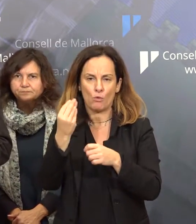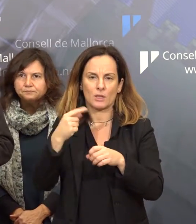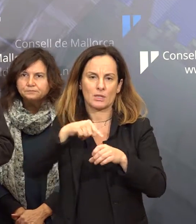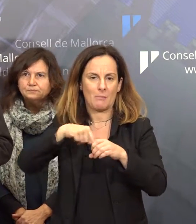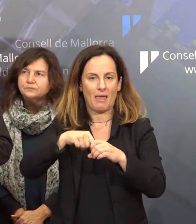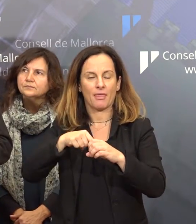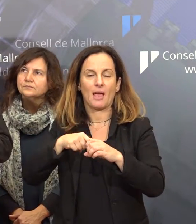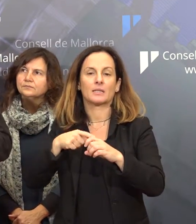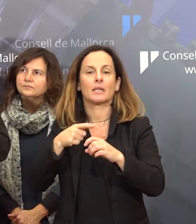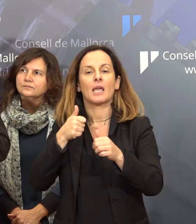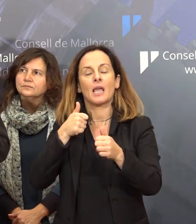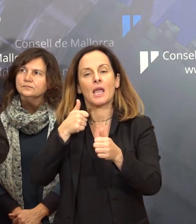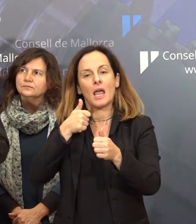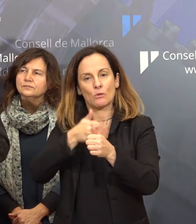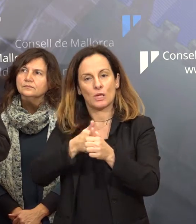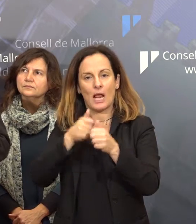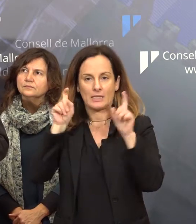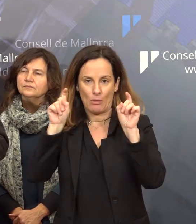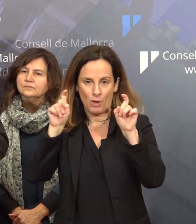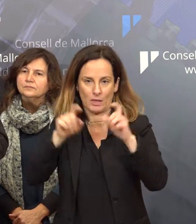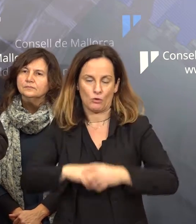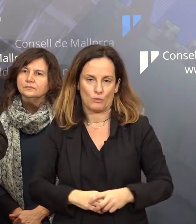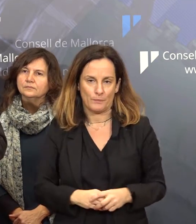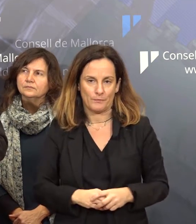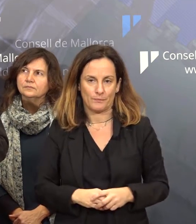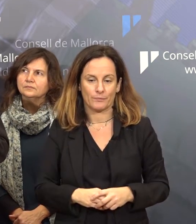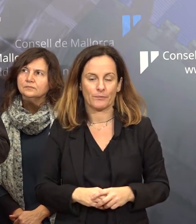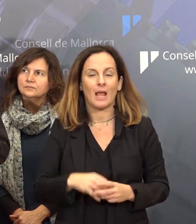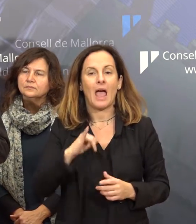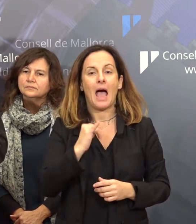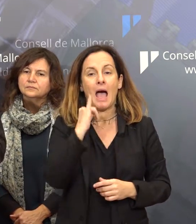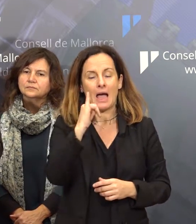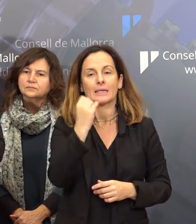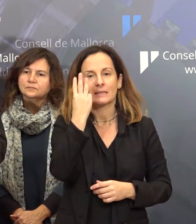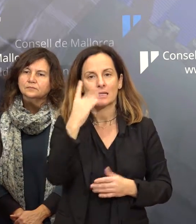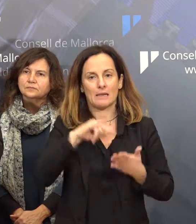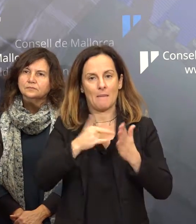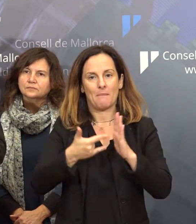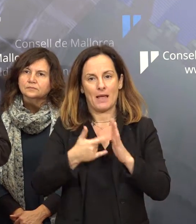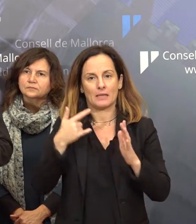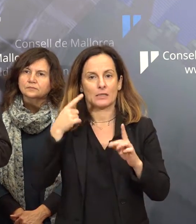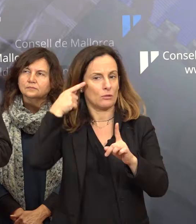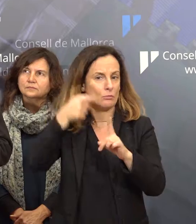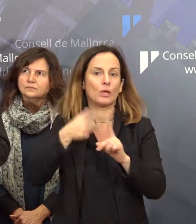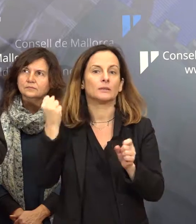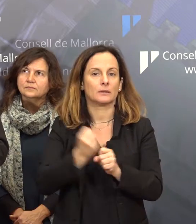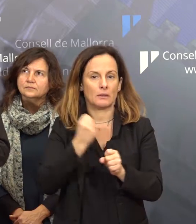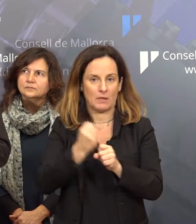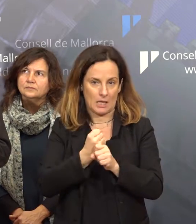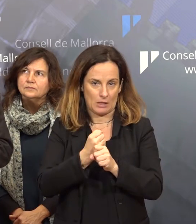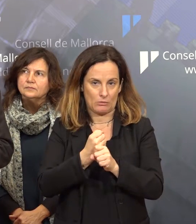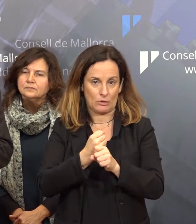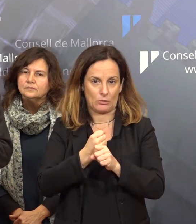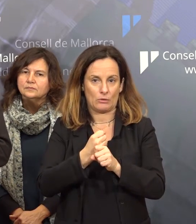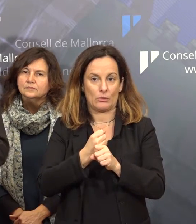Aquí tenim tres plans d'ocupació que estan ajuntant aquí. Vos